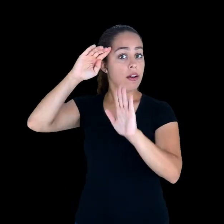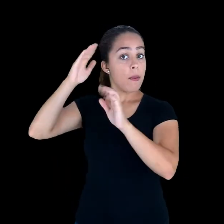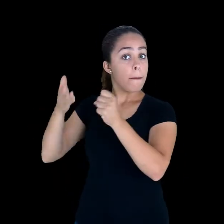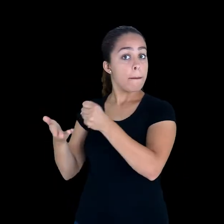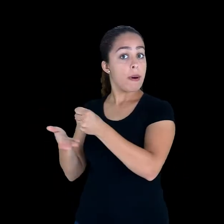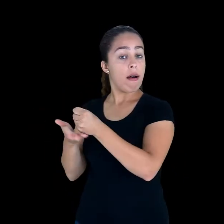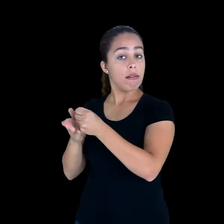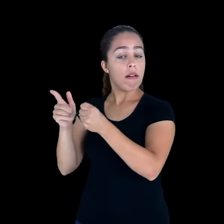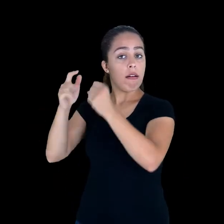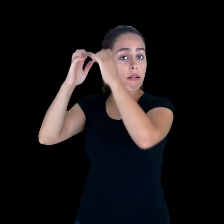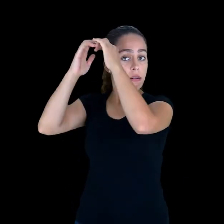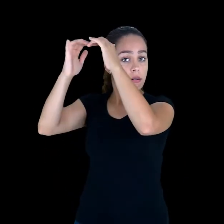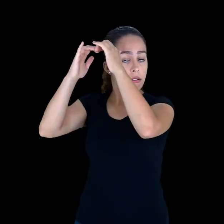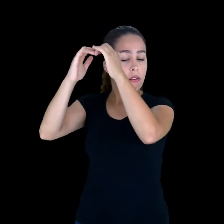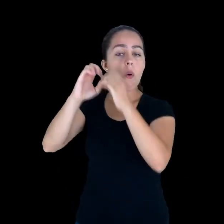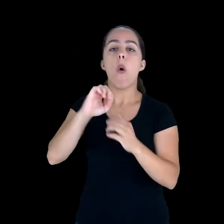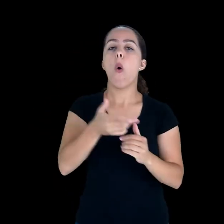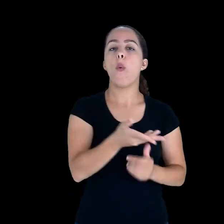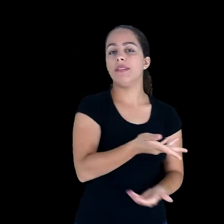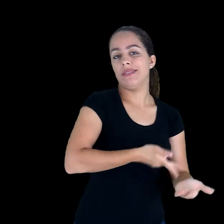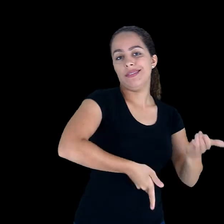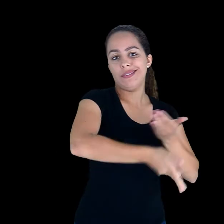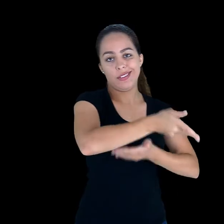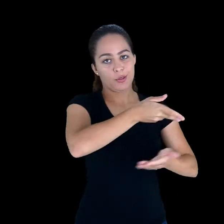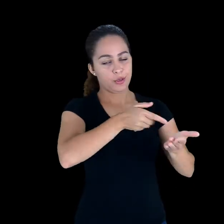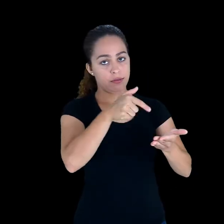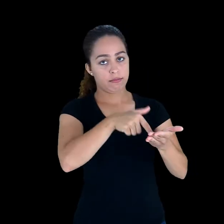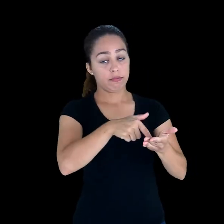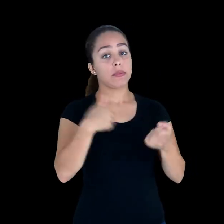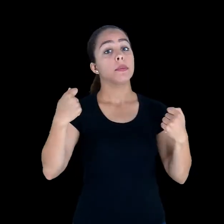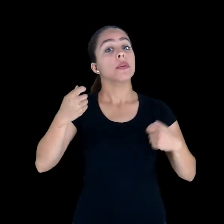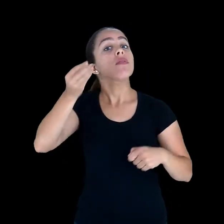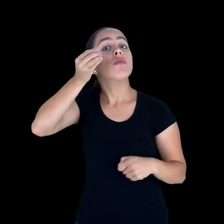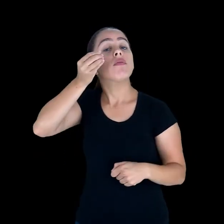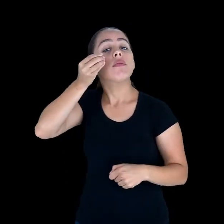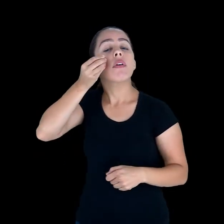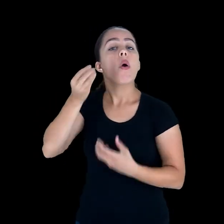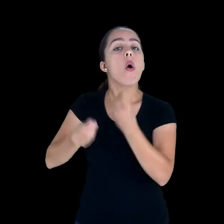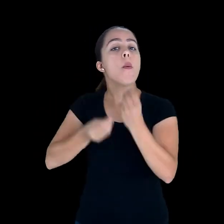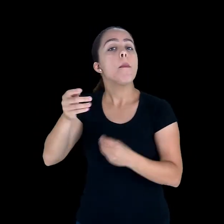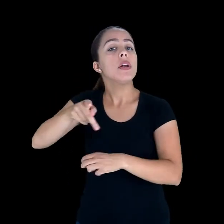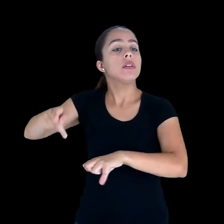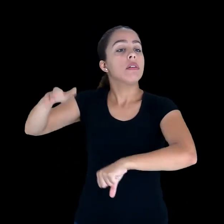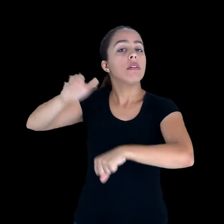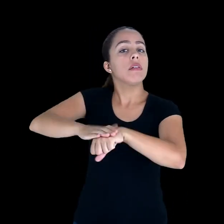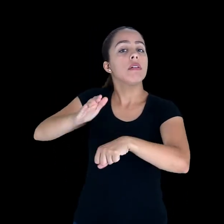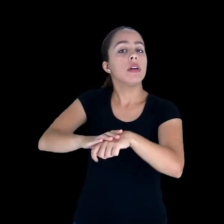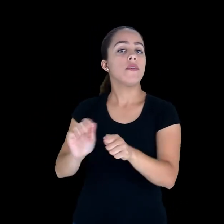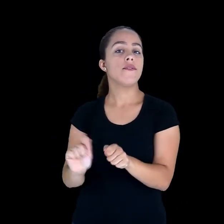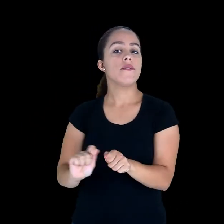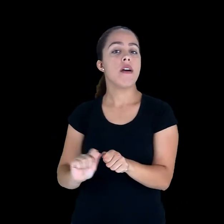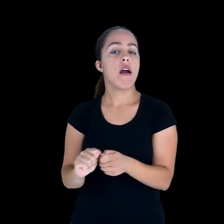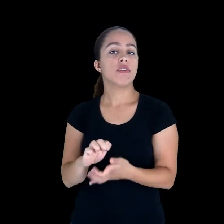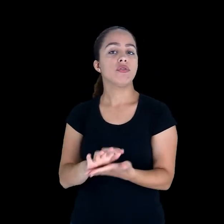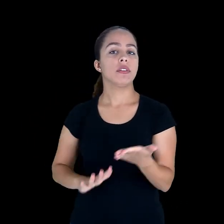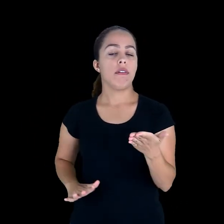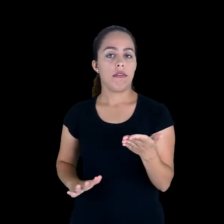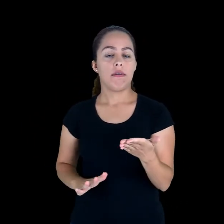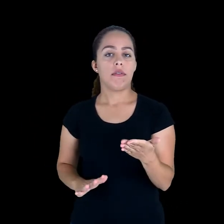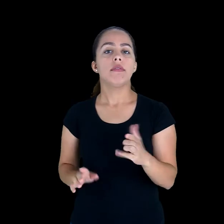no cognitivismo quanto no construcionismo, dependendo da forma como o professor elabora a atividade e os